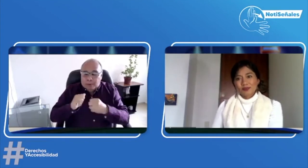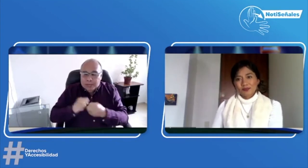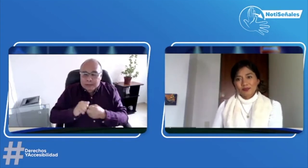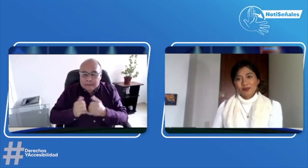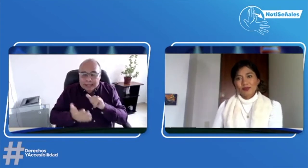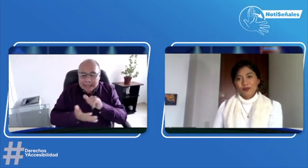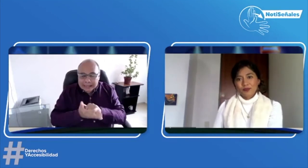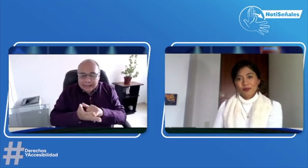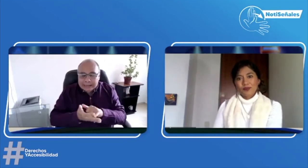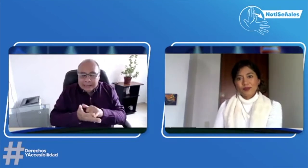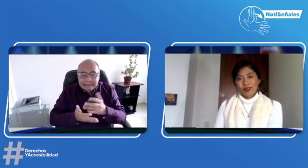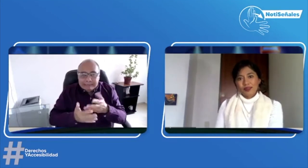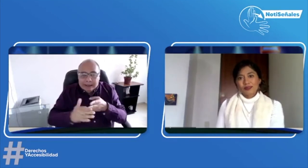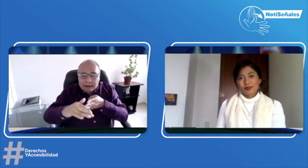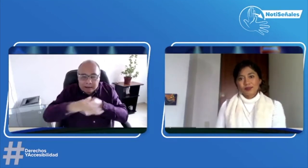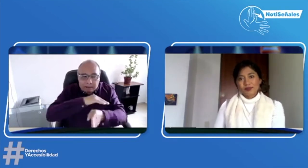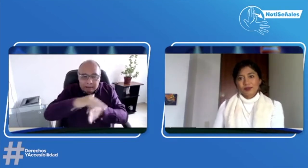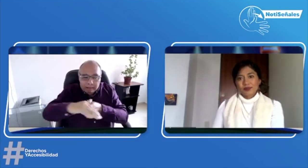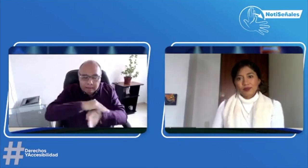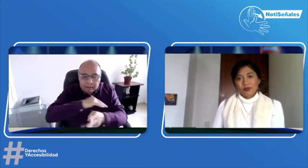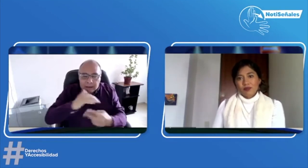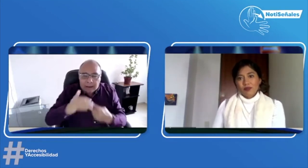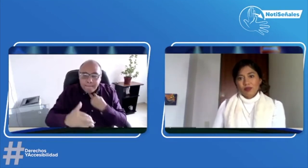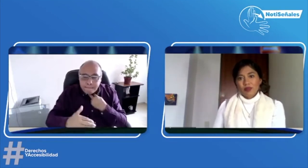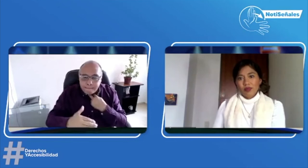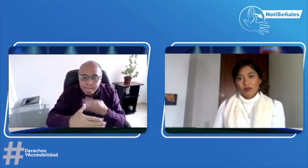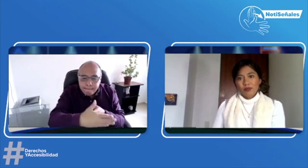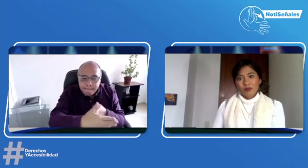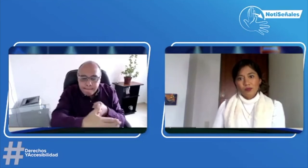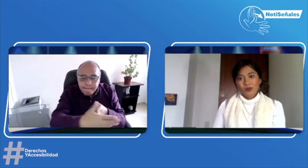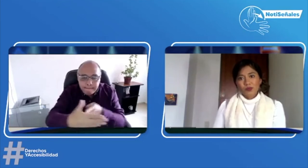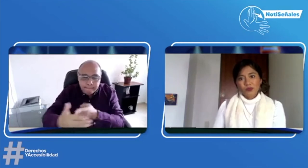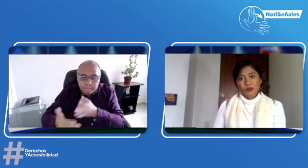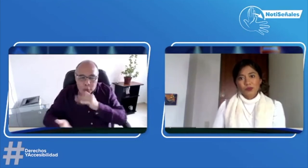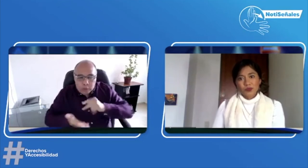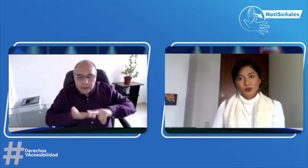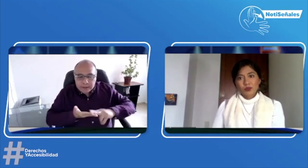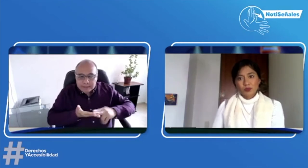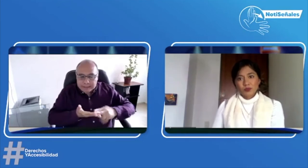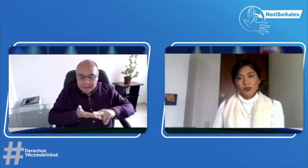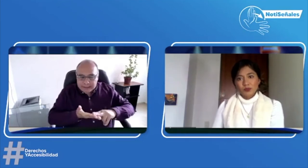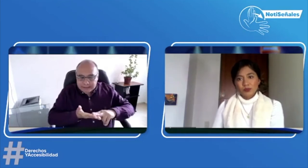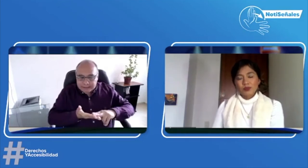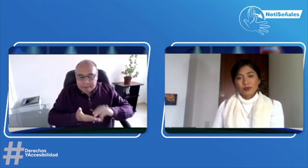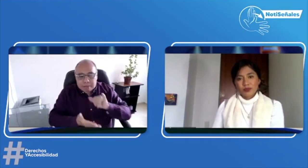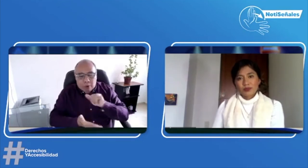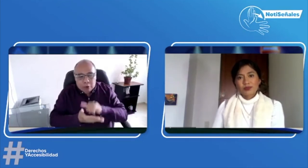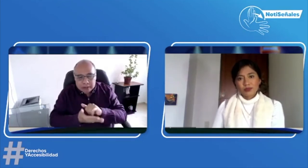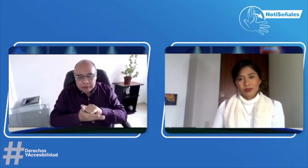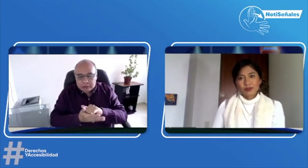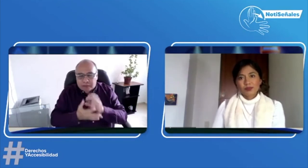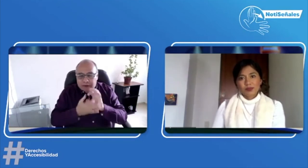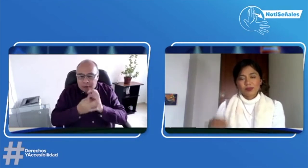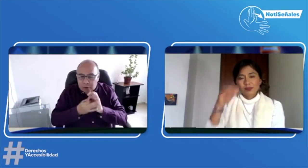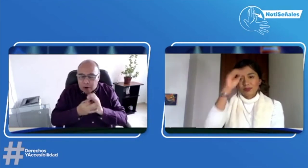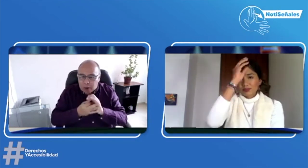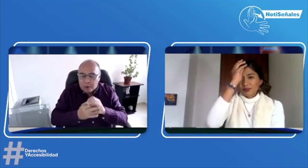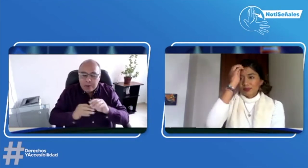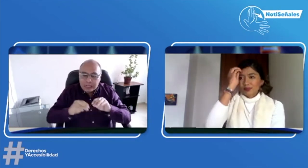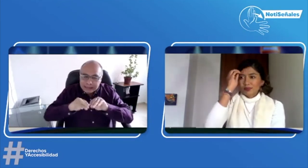la verdad, encontramos en la realidad muchísimos problemas de accesibilidad. Muchas barreras. Porque el entorno o